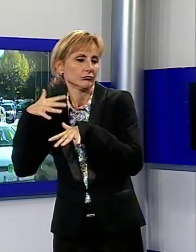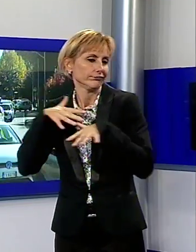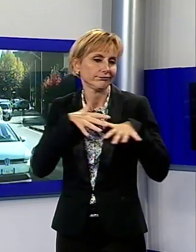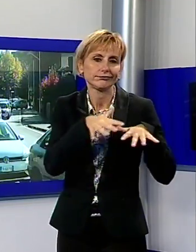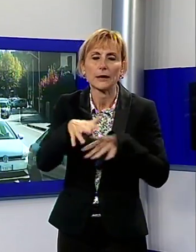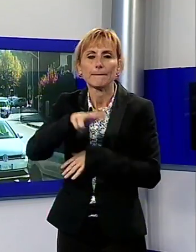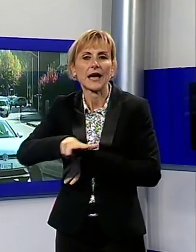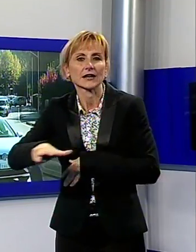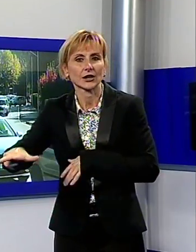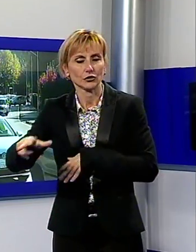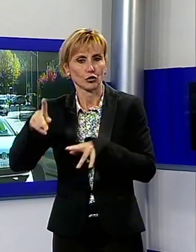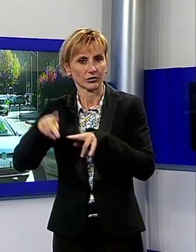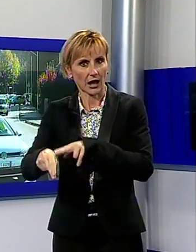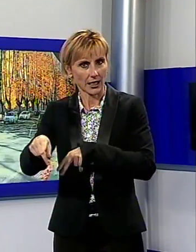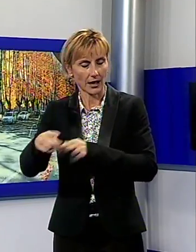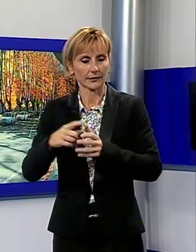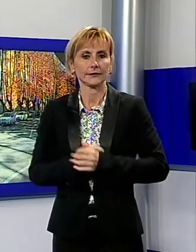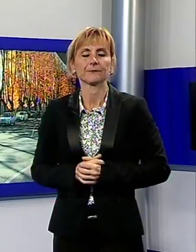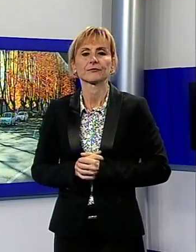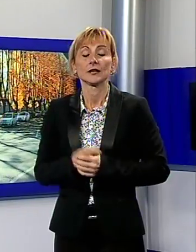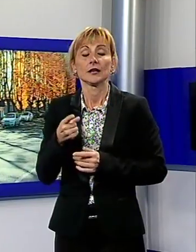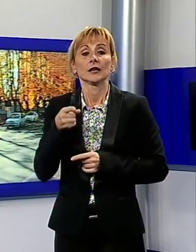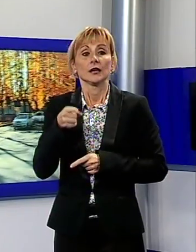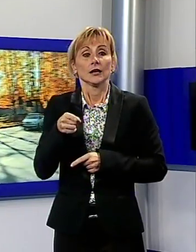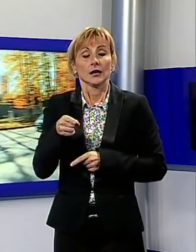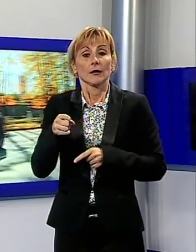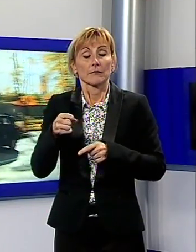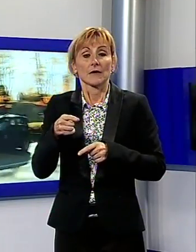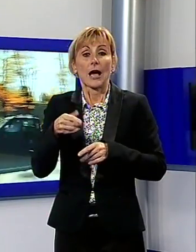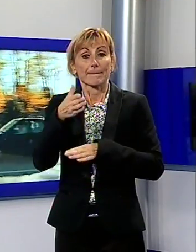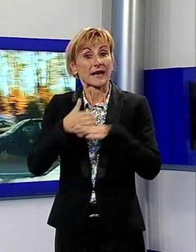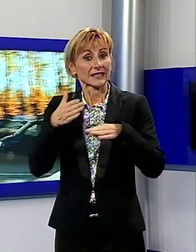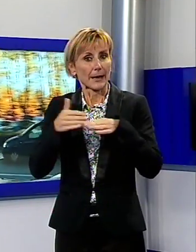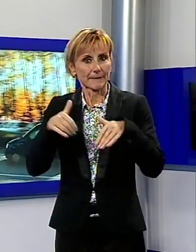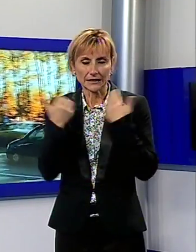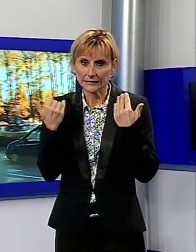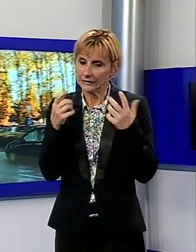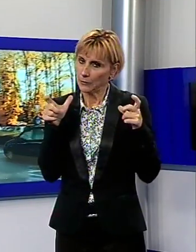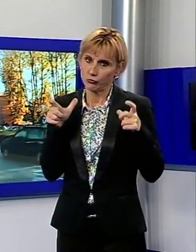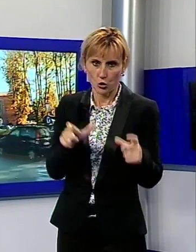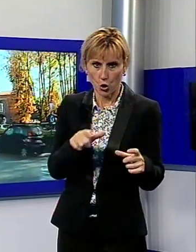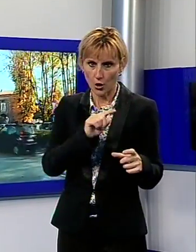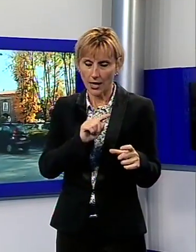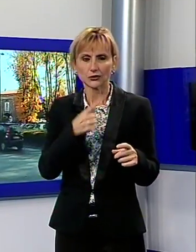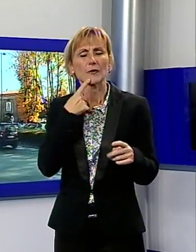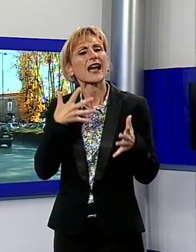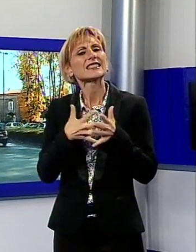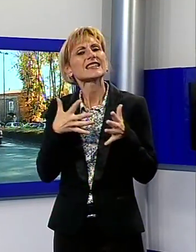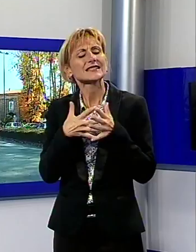traffico a metà mattinata su questa parte di circonvallazione è andato quasi in tilt ma si è trattato di un disagio molto localizzato.